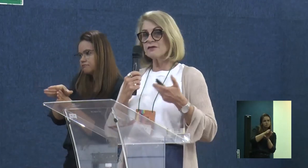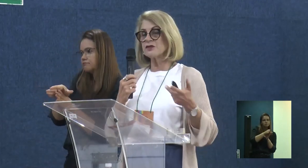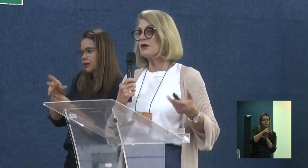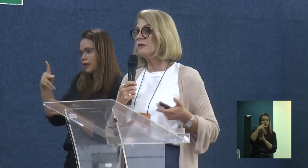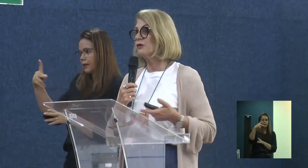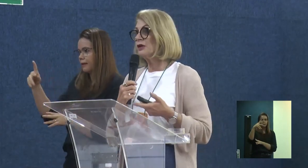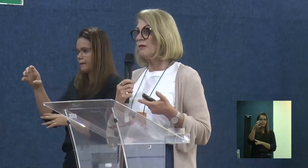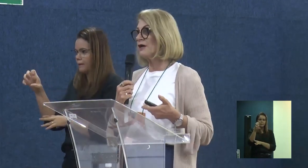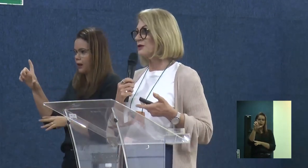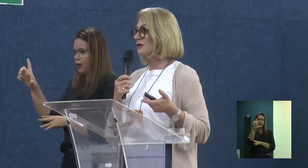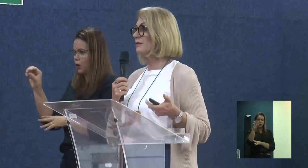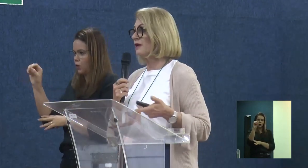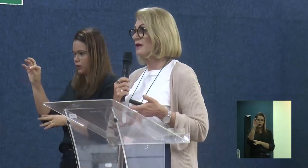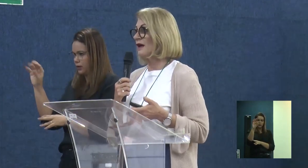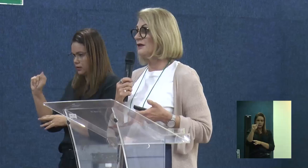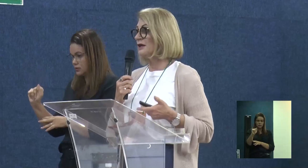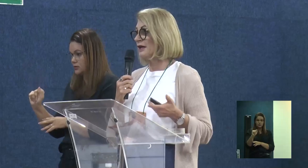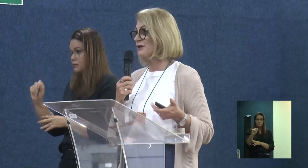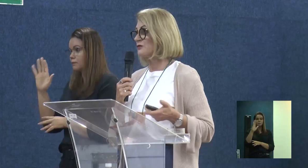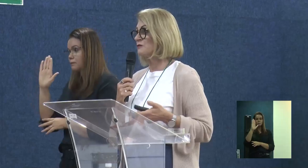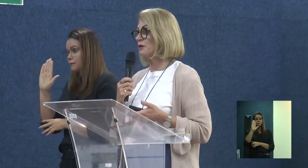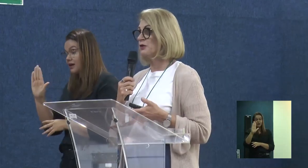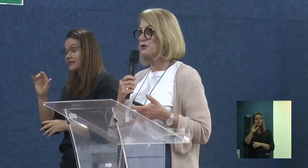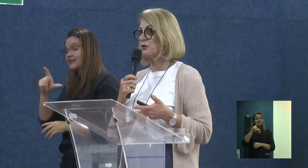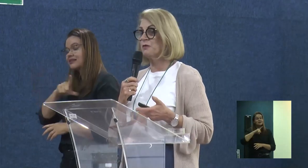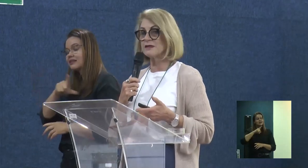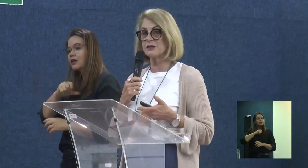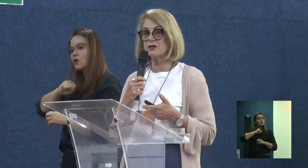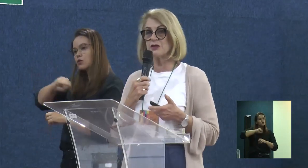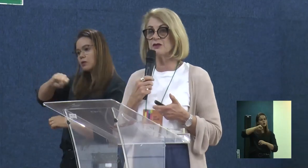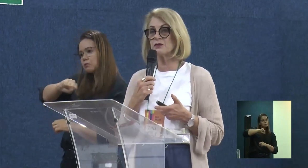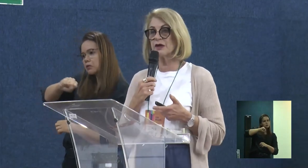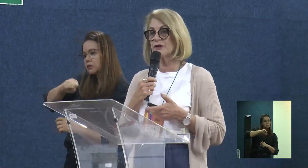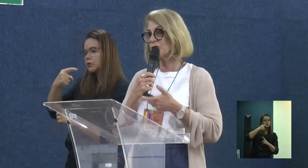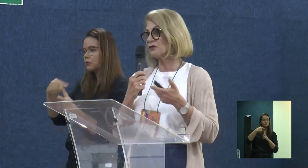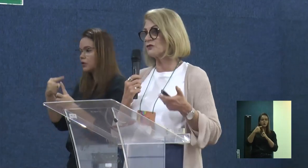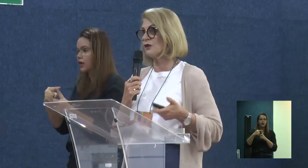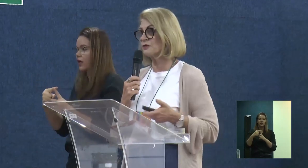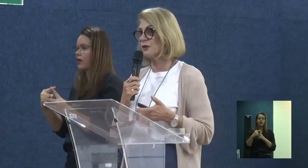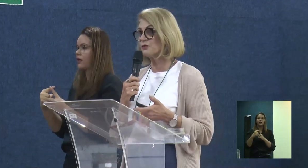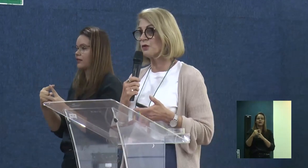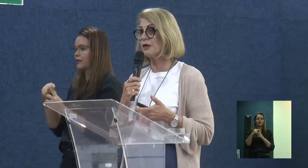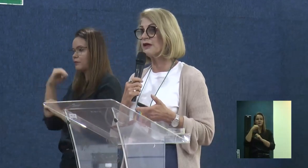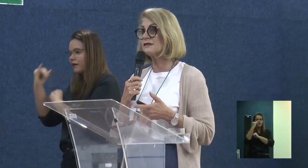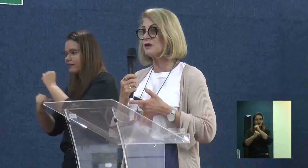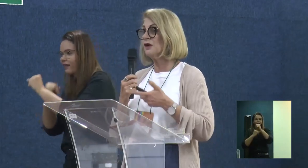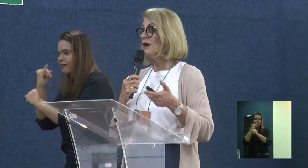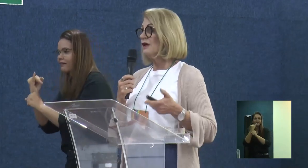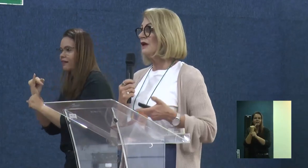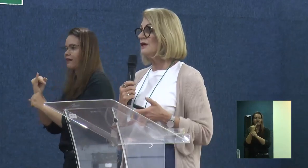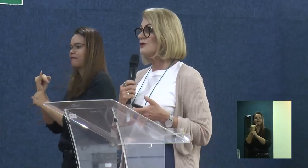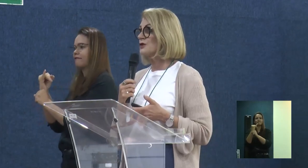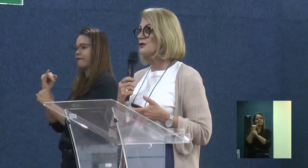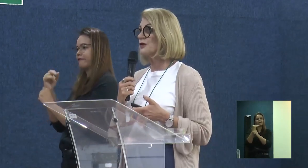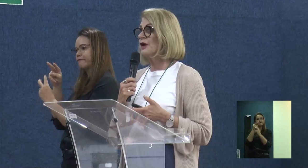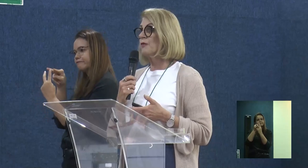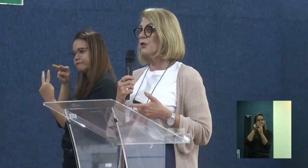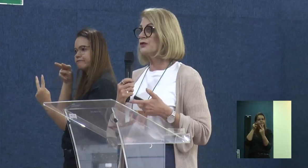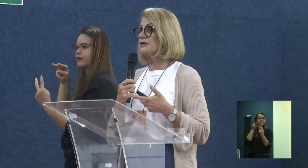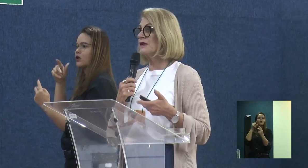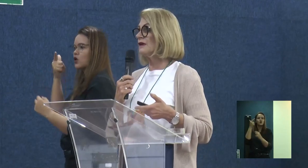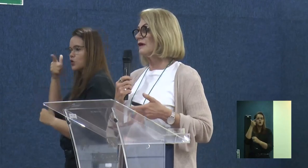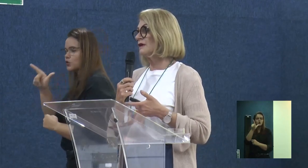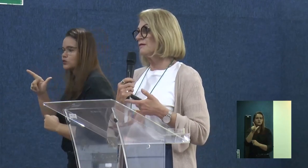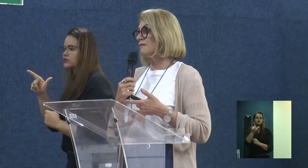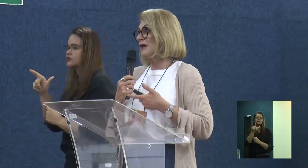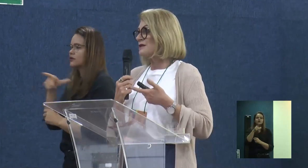quando precisava, a gente abriu o debate. Ainda bem que a internet nos permitiu bastante isso, né, todos os novos meios de comunicação, e aí a gente